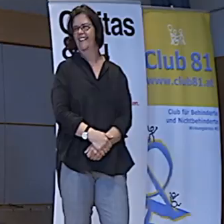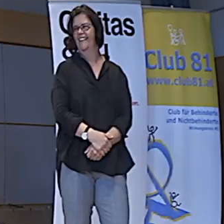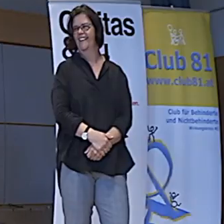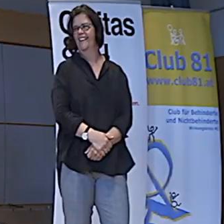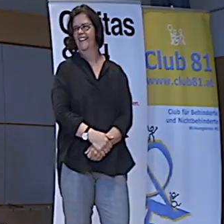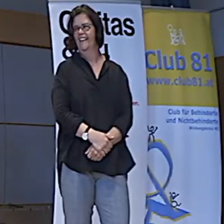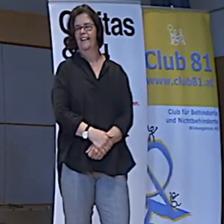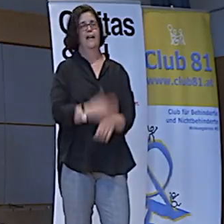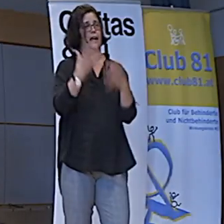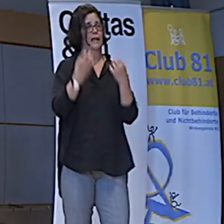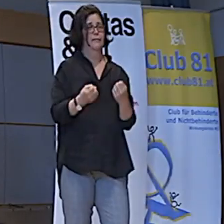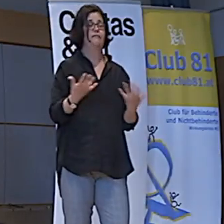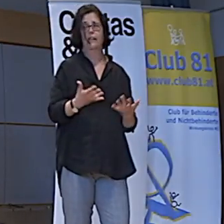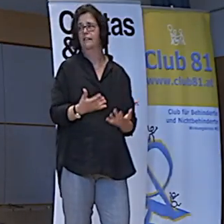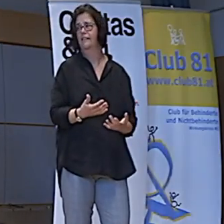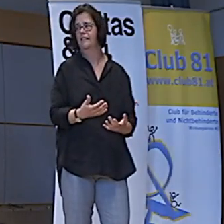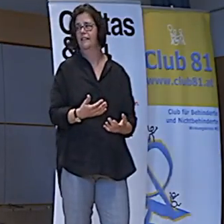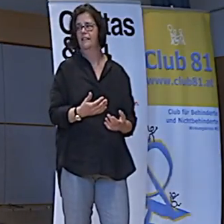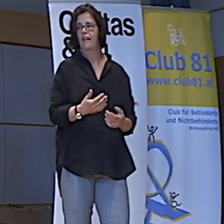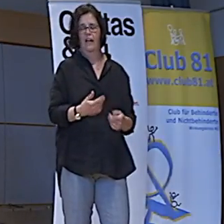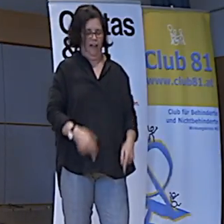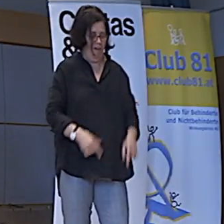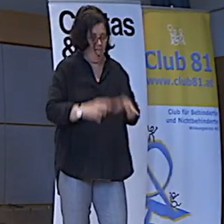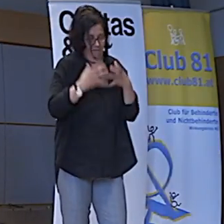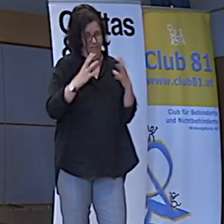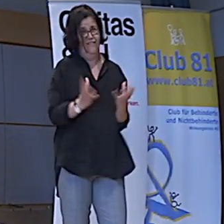Das Ergebnis. Blutige Waben.